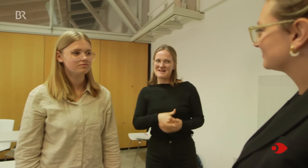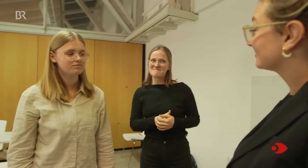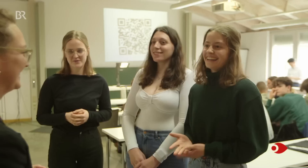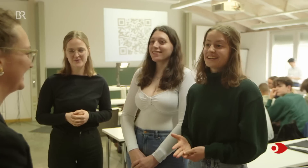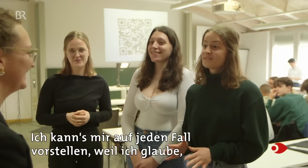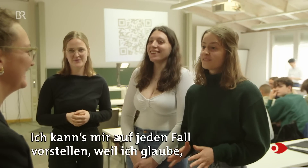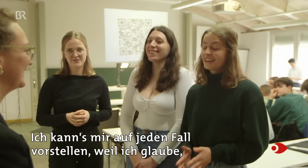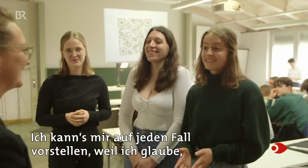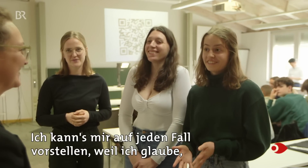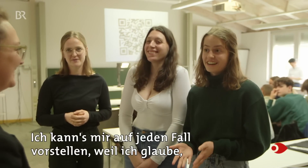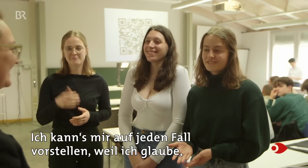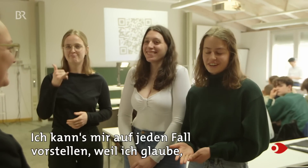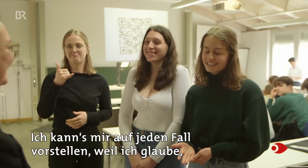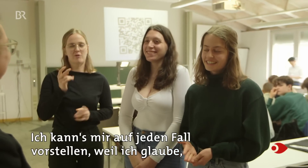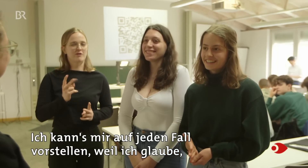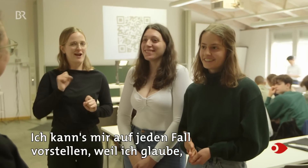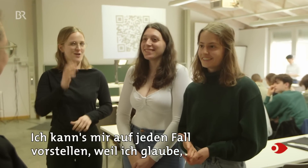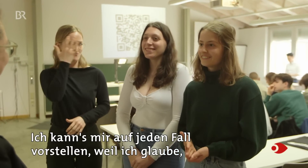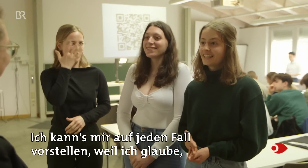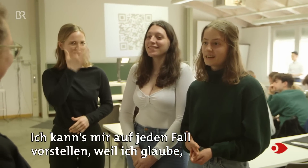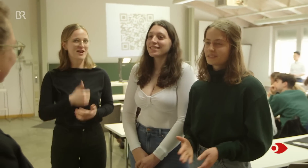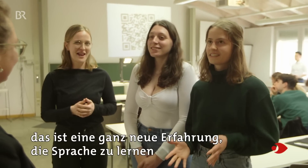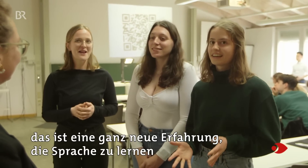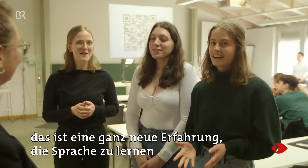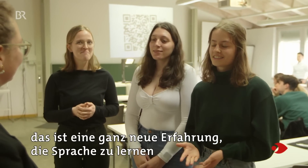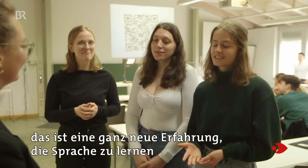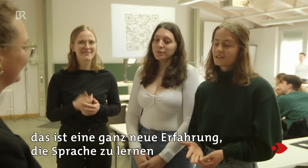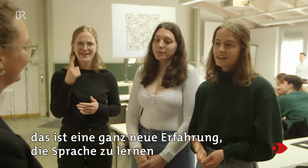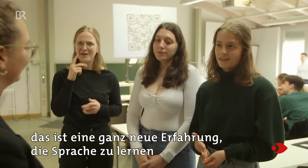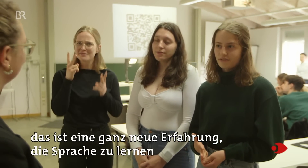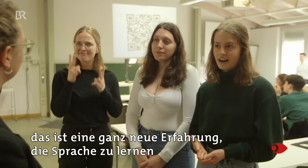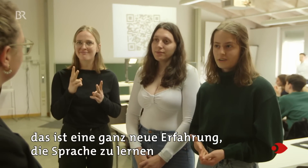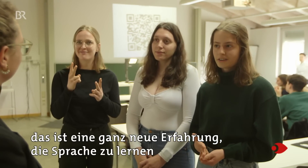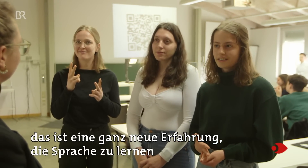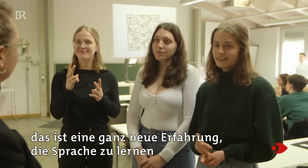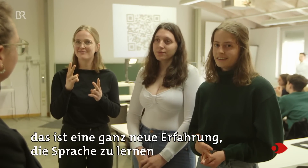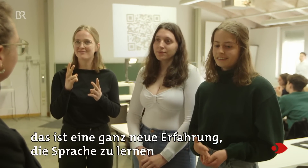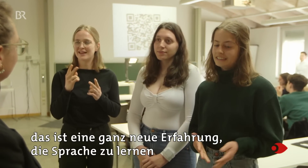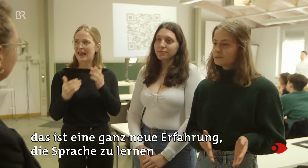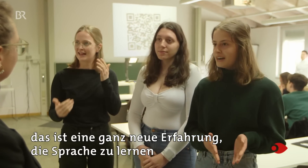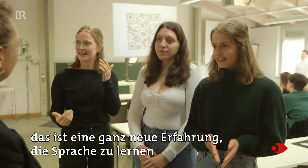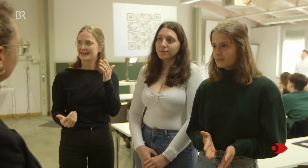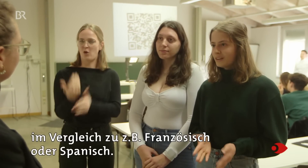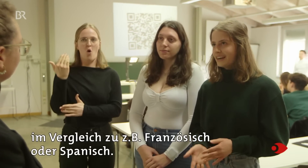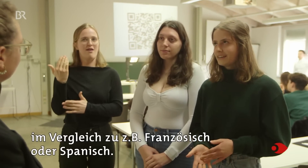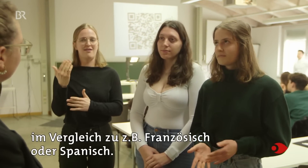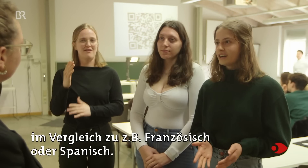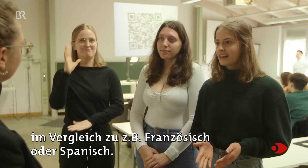Ich kann es mir auf jeden Fall vorstellen, weil ich glaube, das ist eine ganz neue Erfahrung, die Sprache zum Lernen im Vergleich